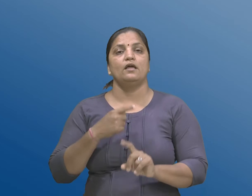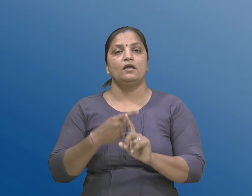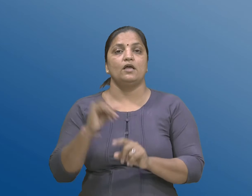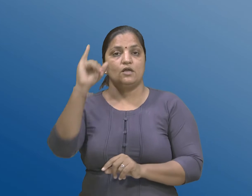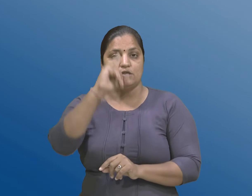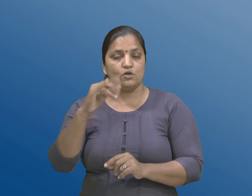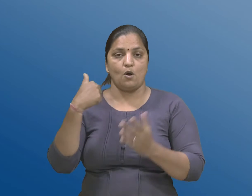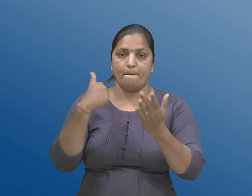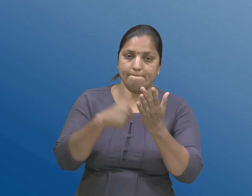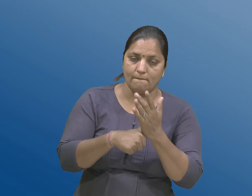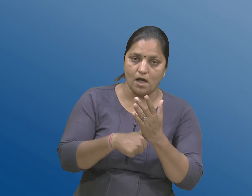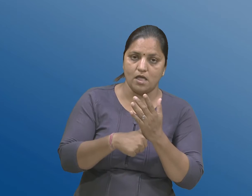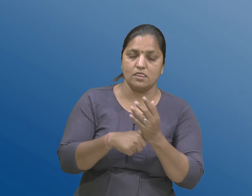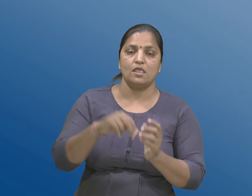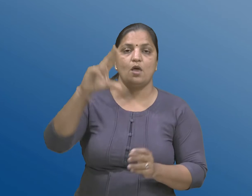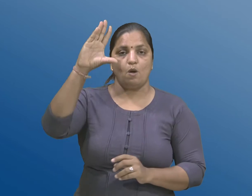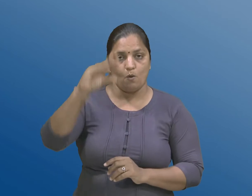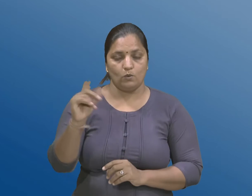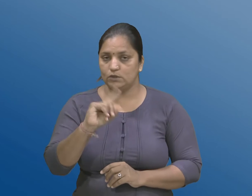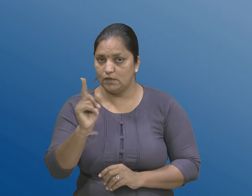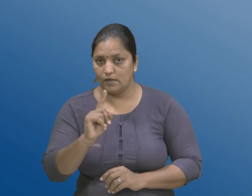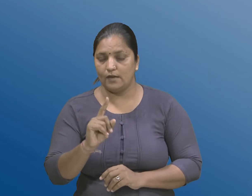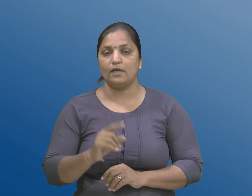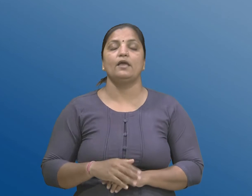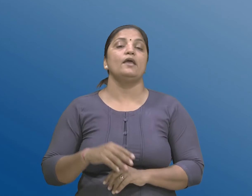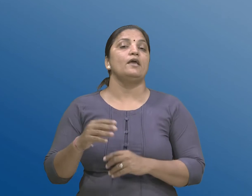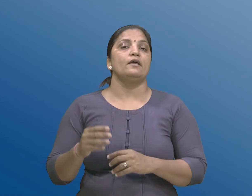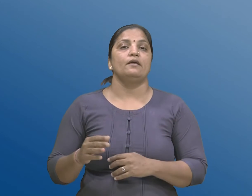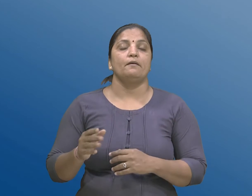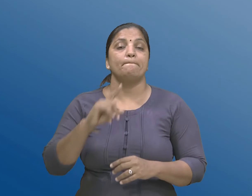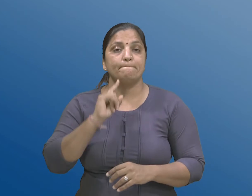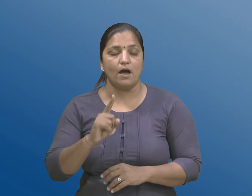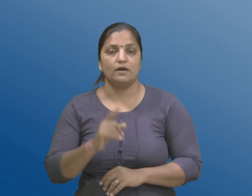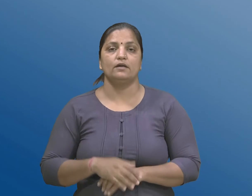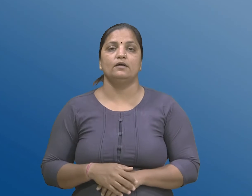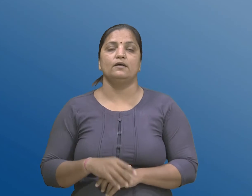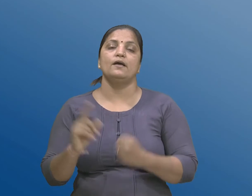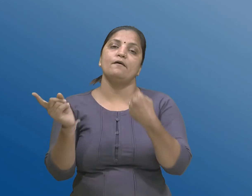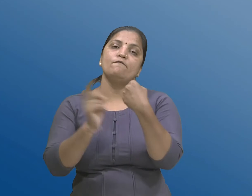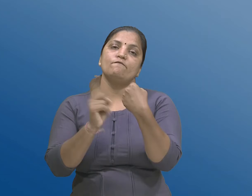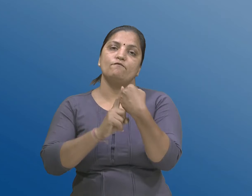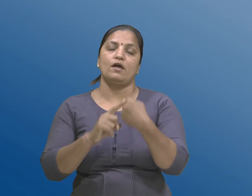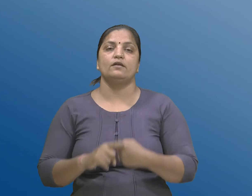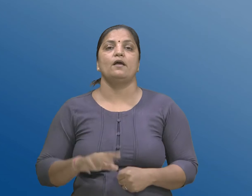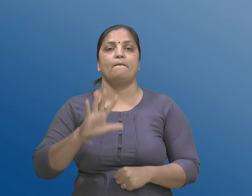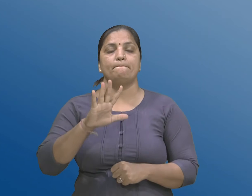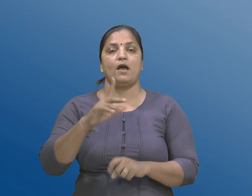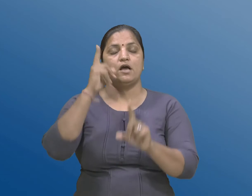मास्थी ओची नहीं एटली हशे परंतु तेने दंड सहित पांच वर्ष सुधी